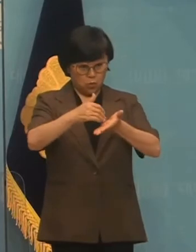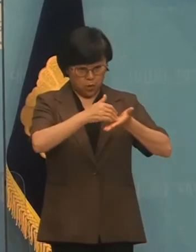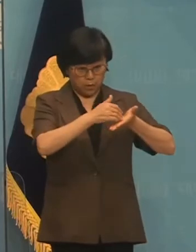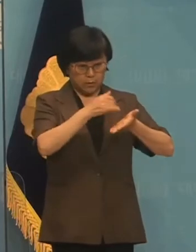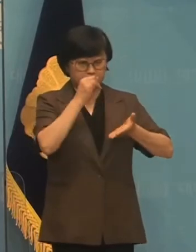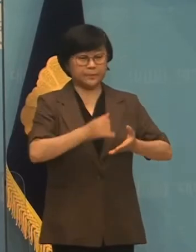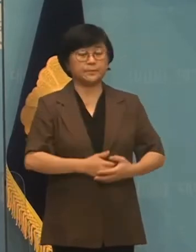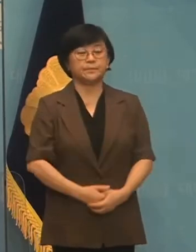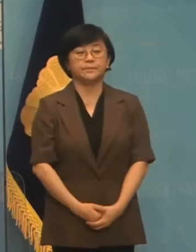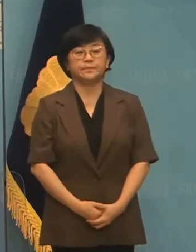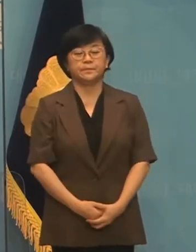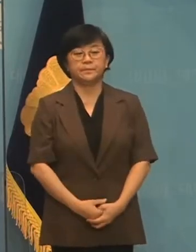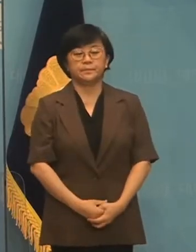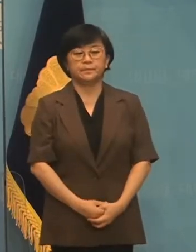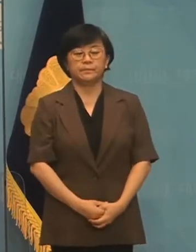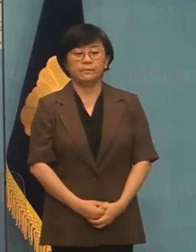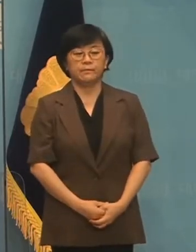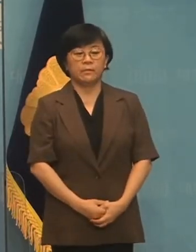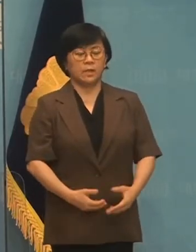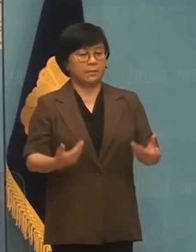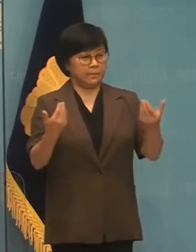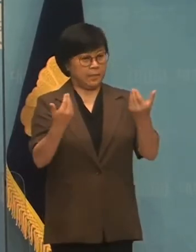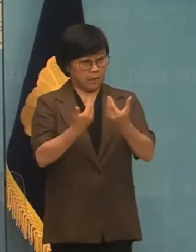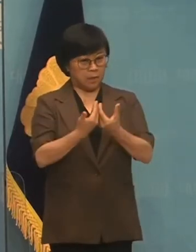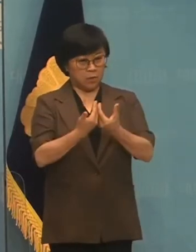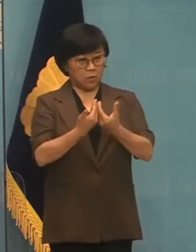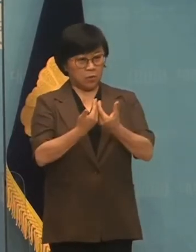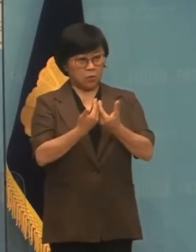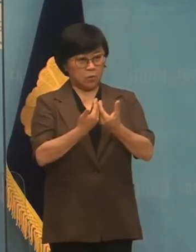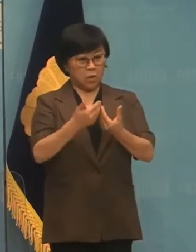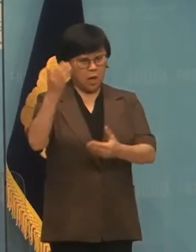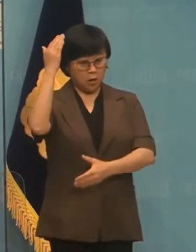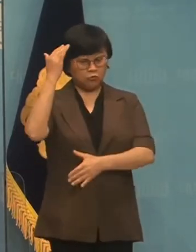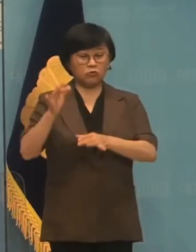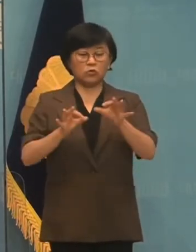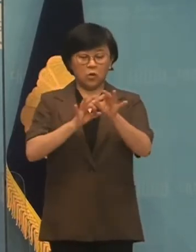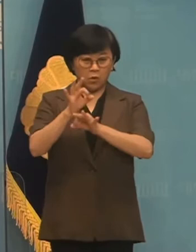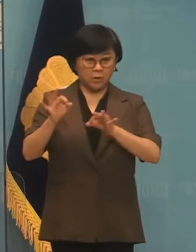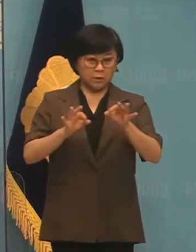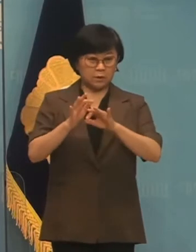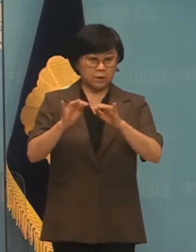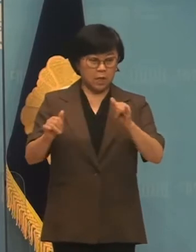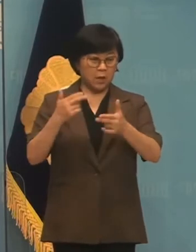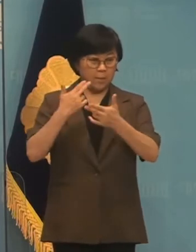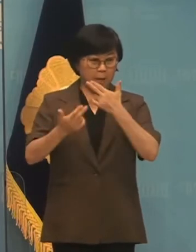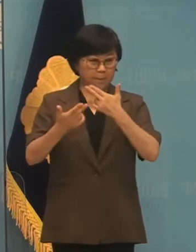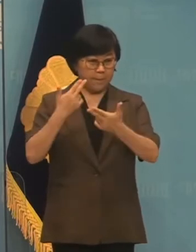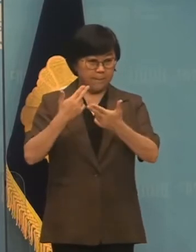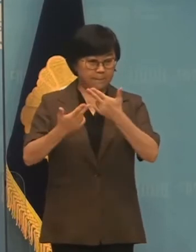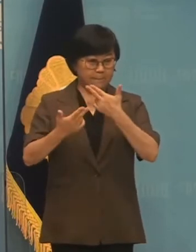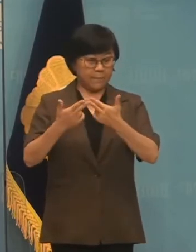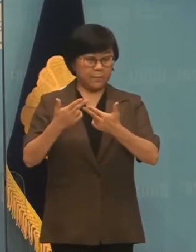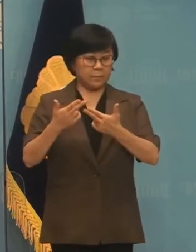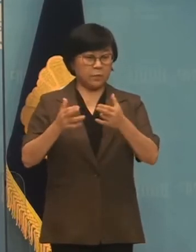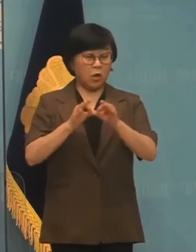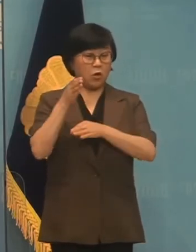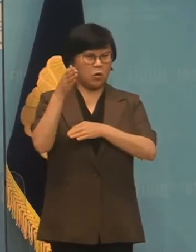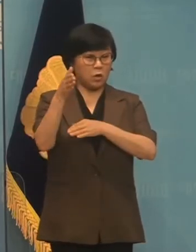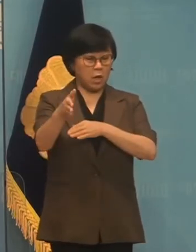제출했습니다. 반면 한국경영자총회 경청 등 경영계는